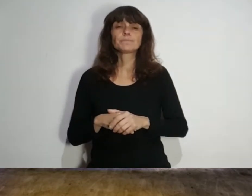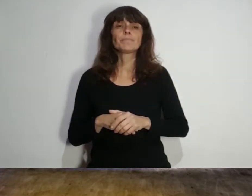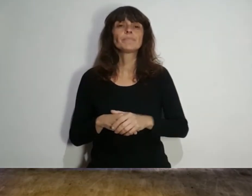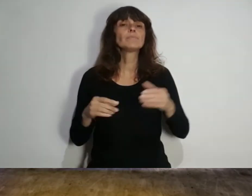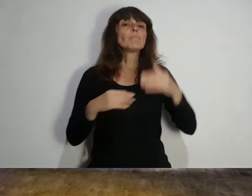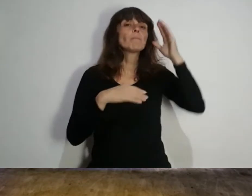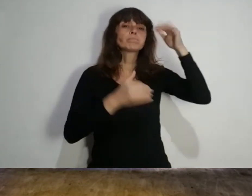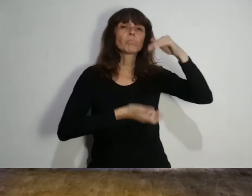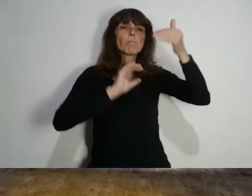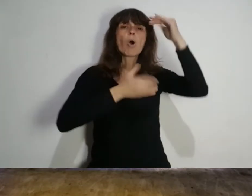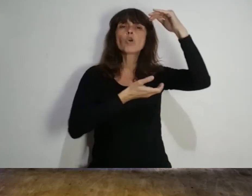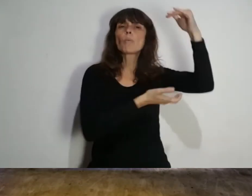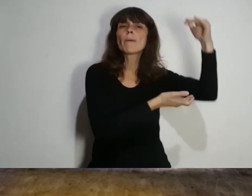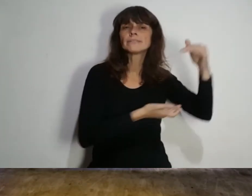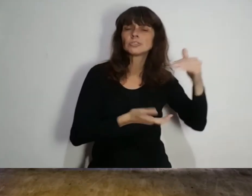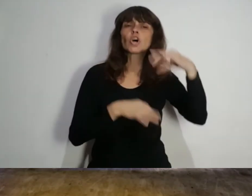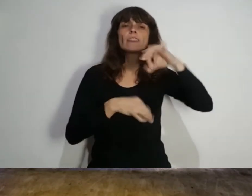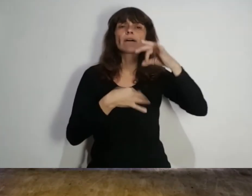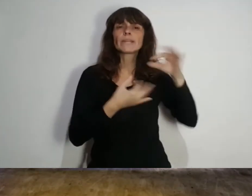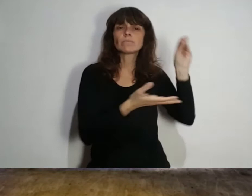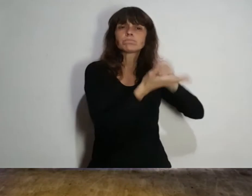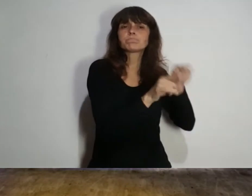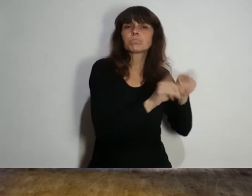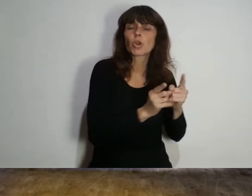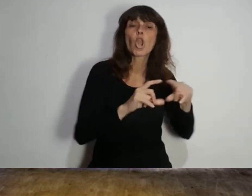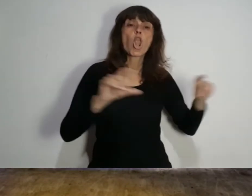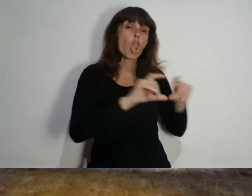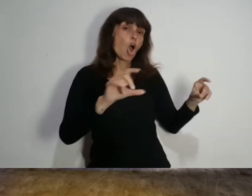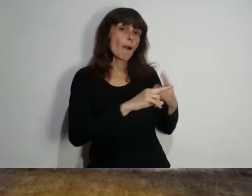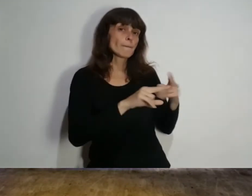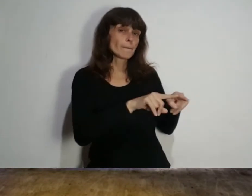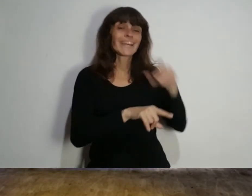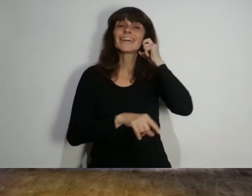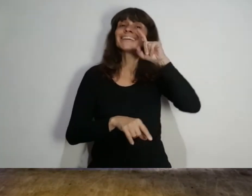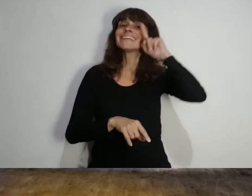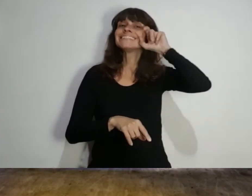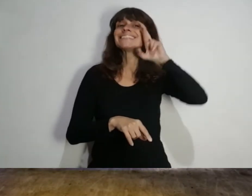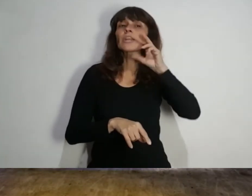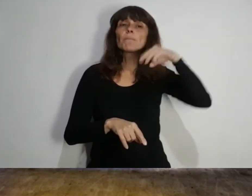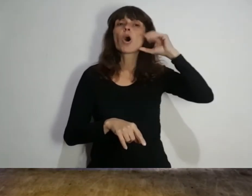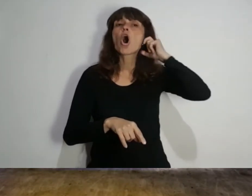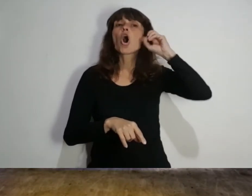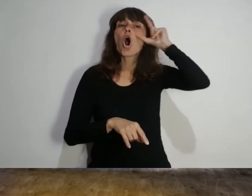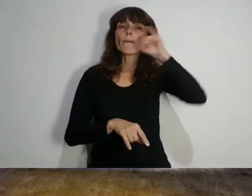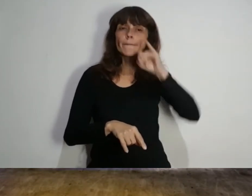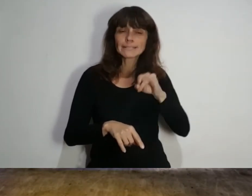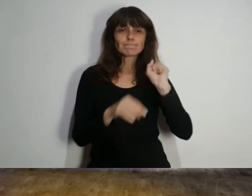contagios. El monumento deberá contener simbólicamente el nombre de Guillermo Abel Gómez